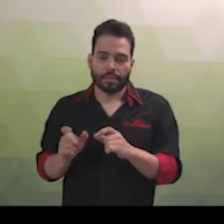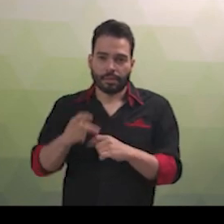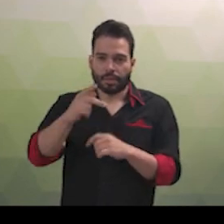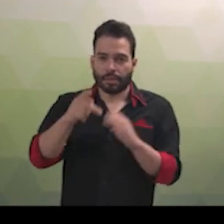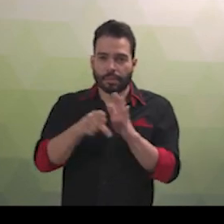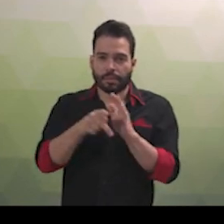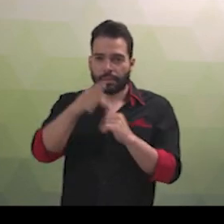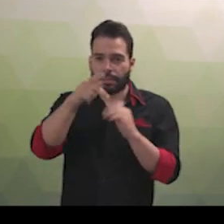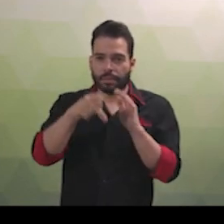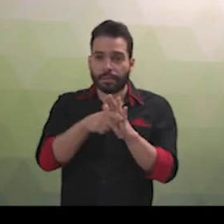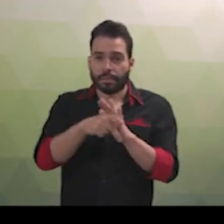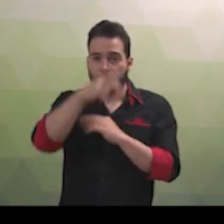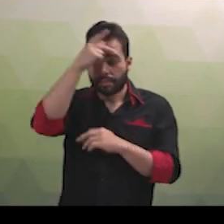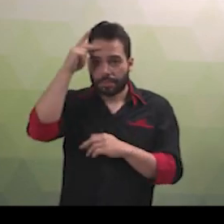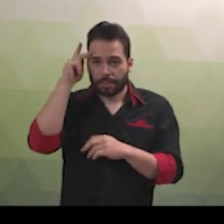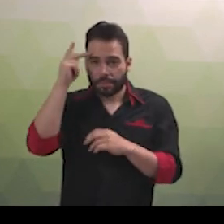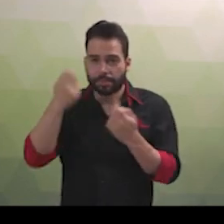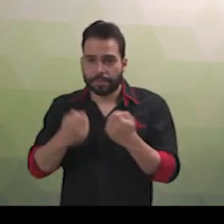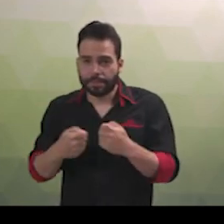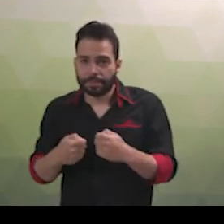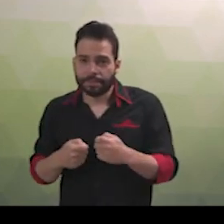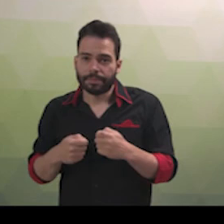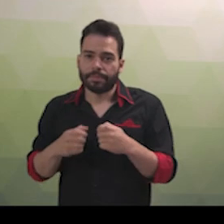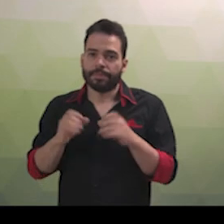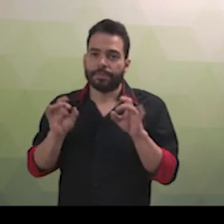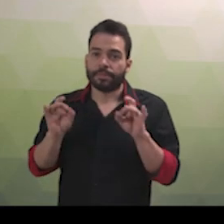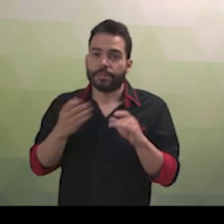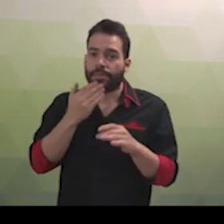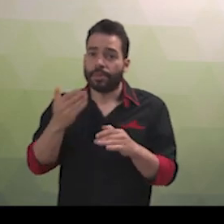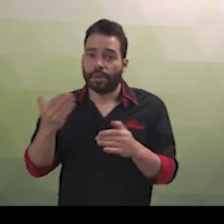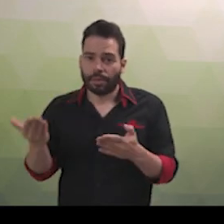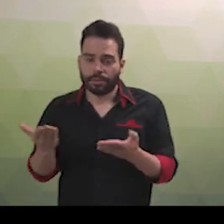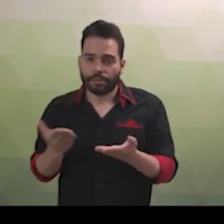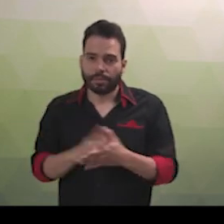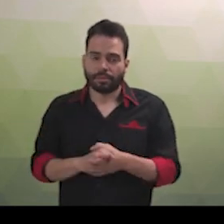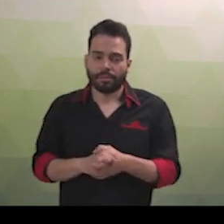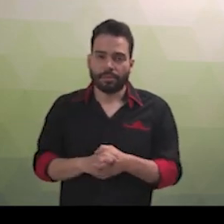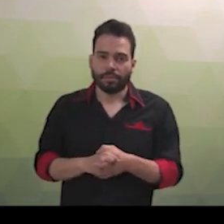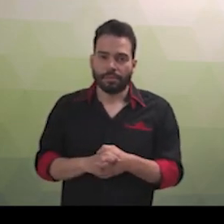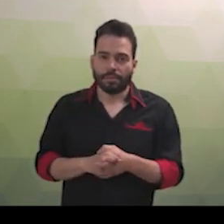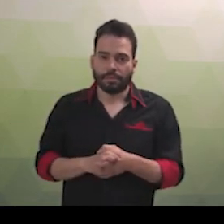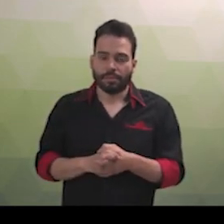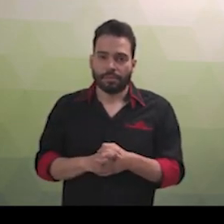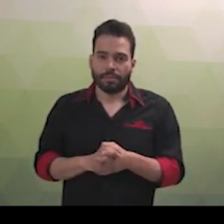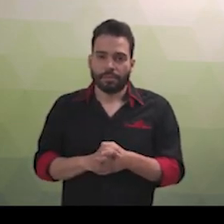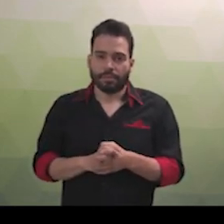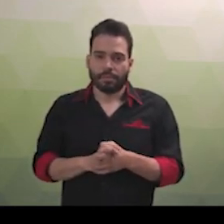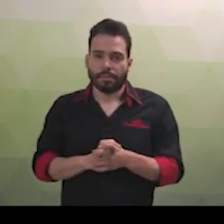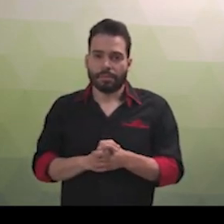tecnologia assistiva necessários para a sua participação. Disponibilização de provas em